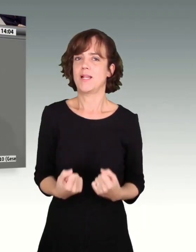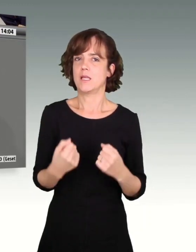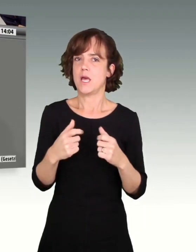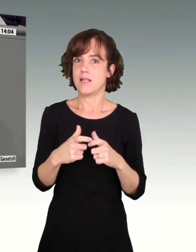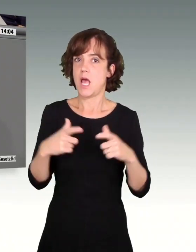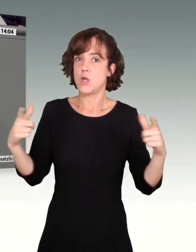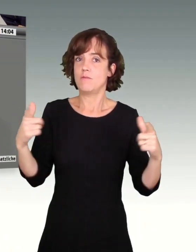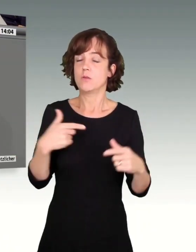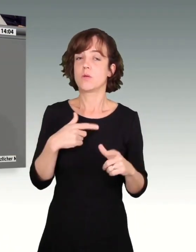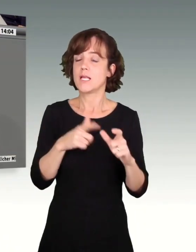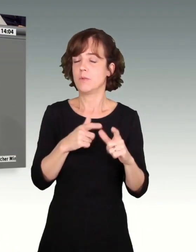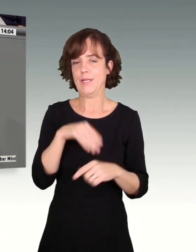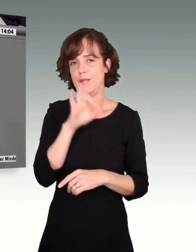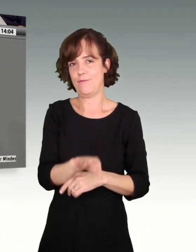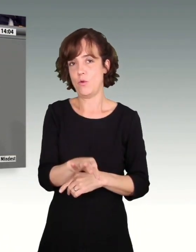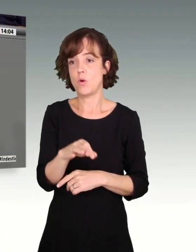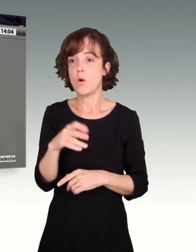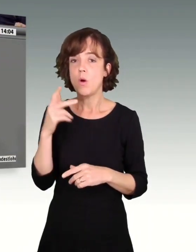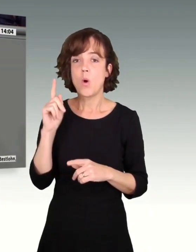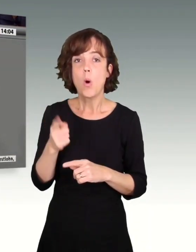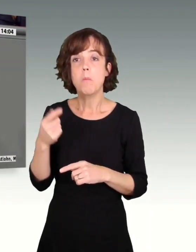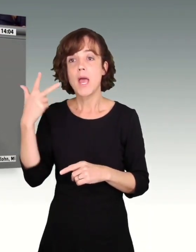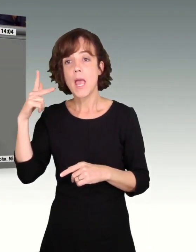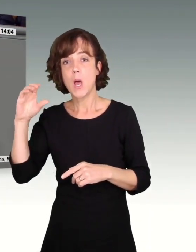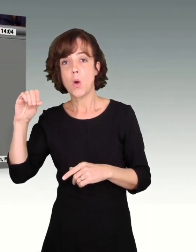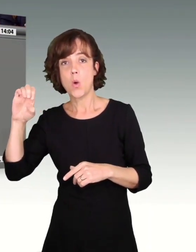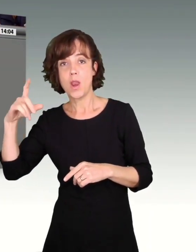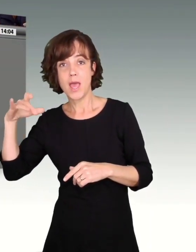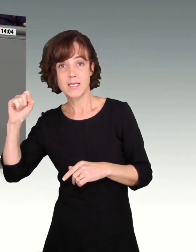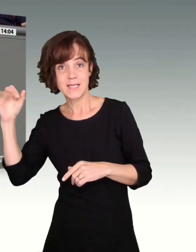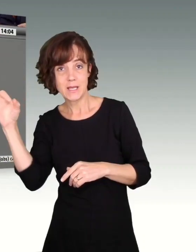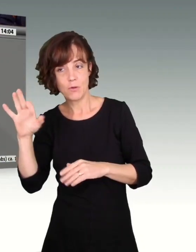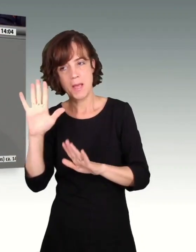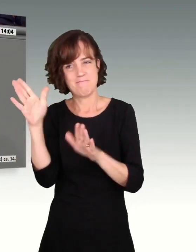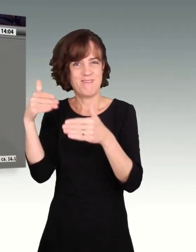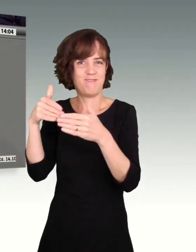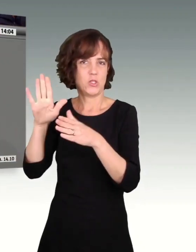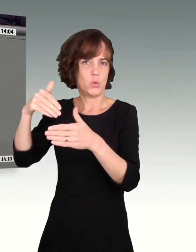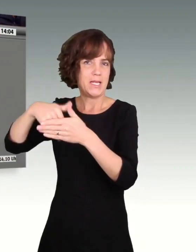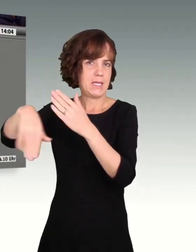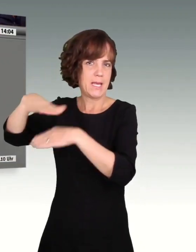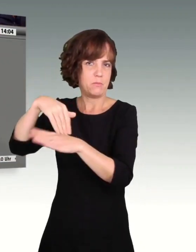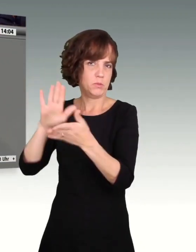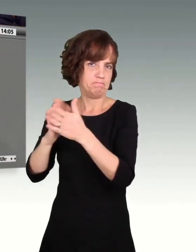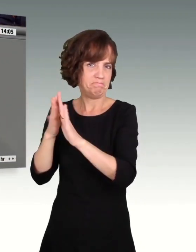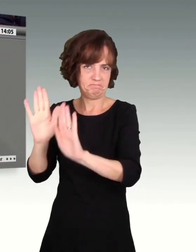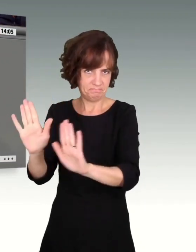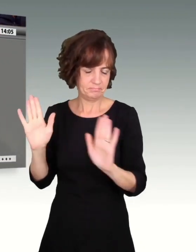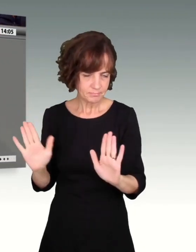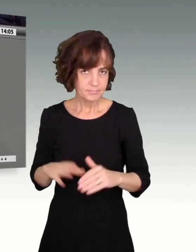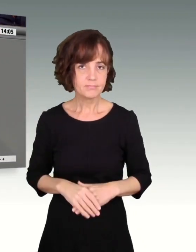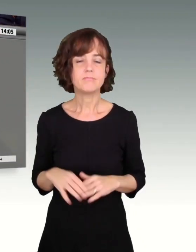da haben Sie die SPD auf Ihrer Seite, ob Sie Herrn Oellers auf Ihrer Seite haben, das müssen Sie fraktionsintern klären, meine sehr verehrten Damen und Herren.